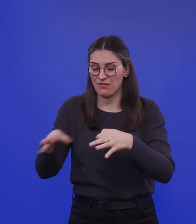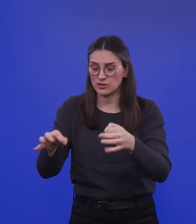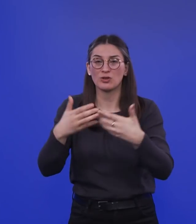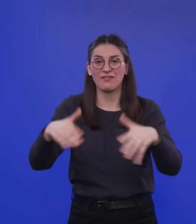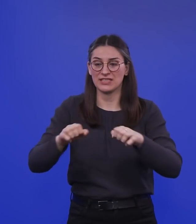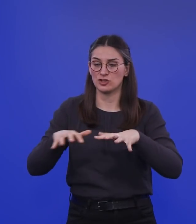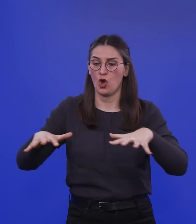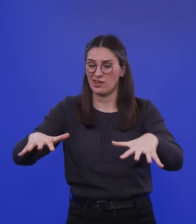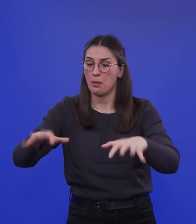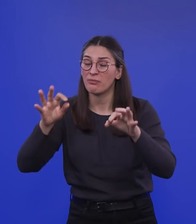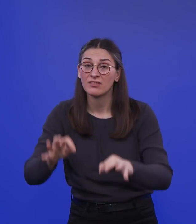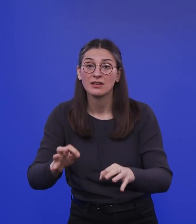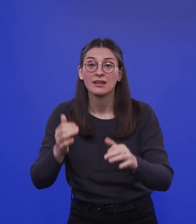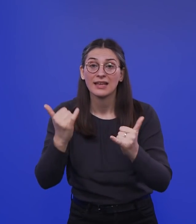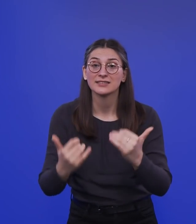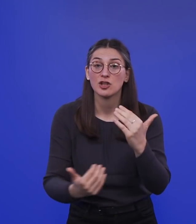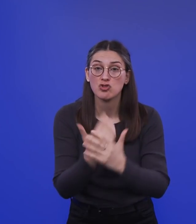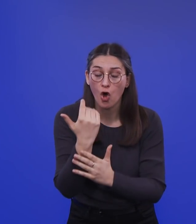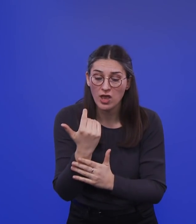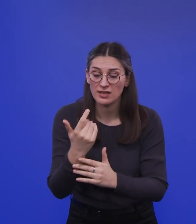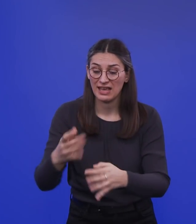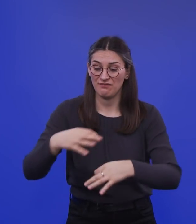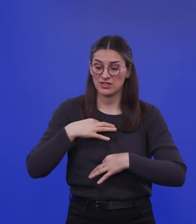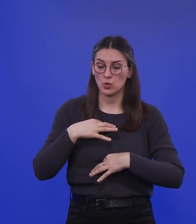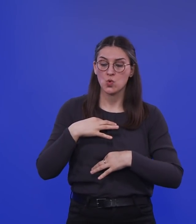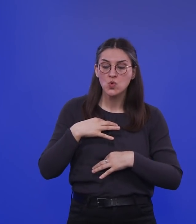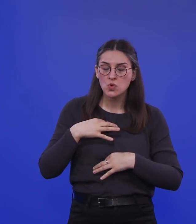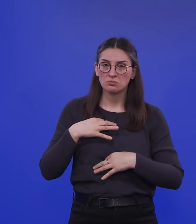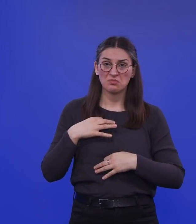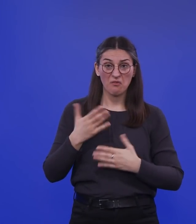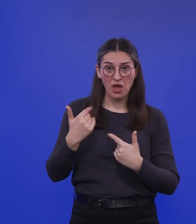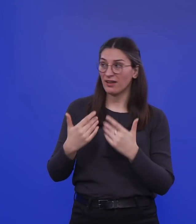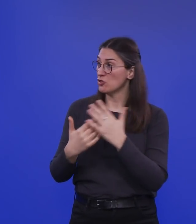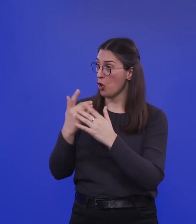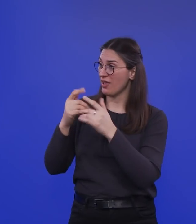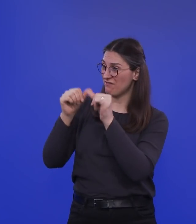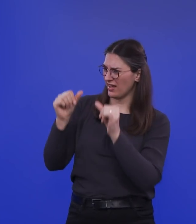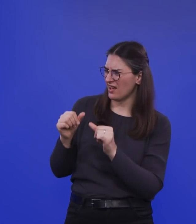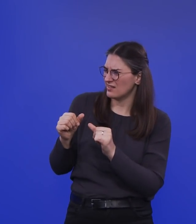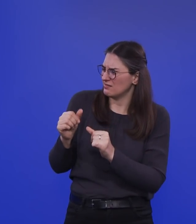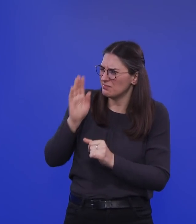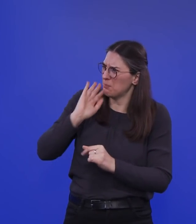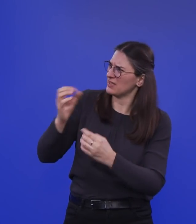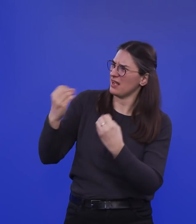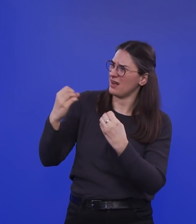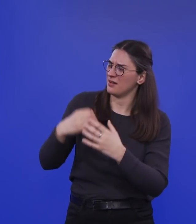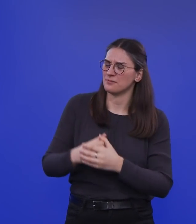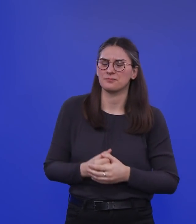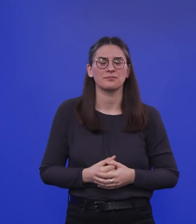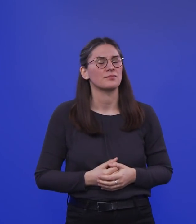anstecken, dann liegt der laienhafte Schluss nahe. Das muss ja an der neuen Variante liegen. Wie ordnen Sie das ein? Es gibt